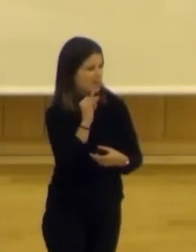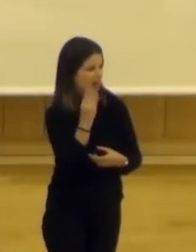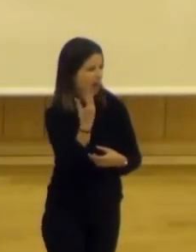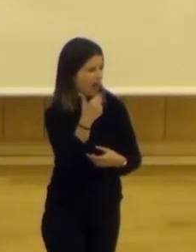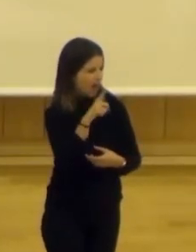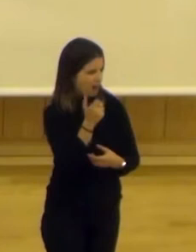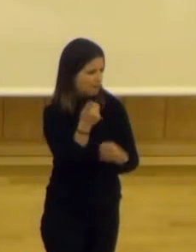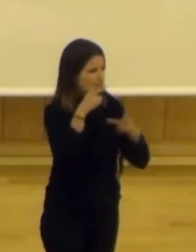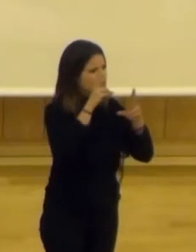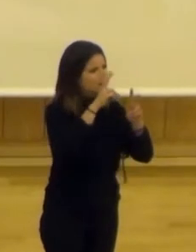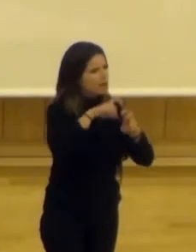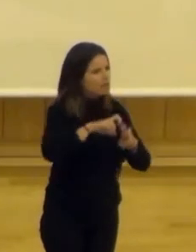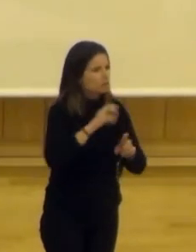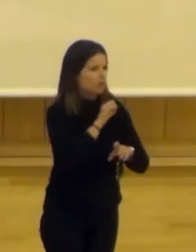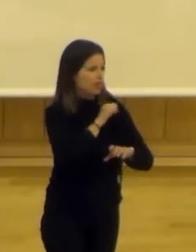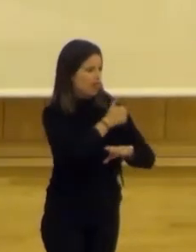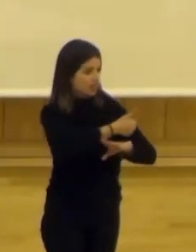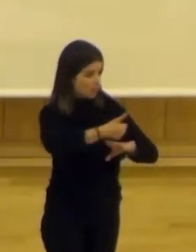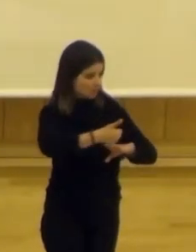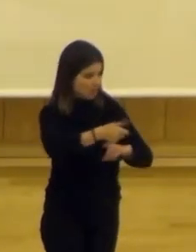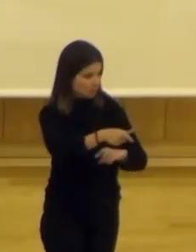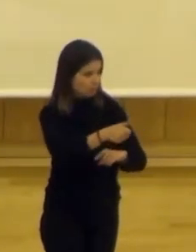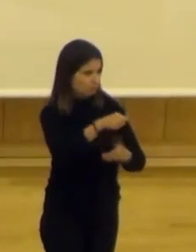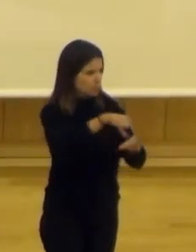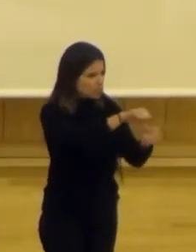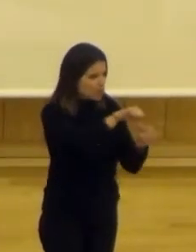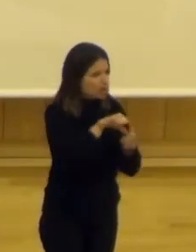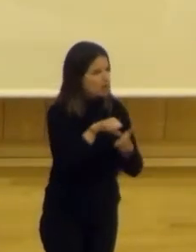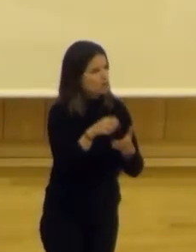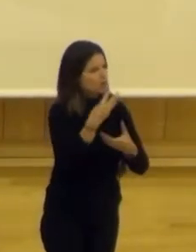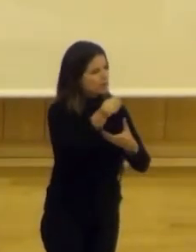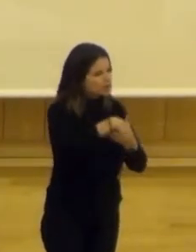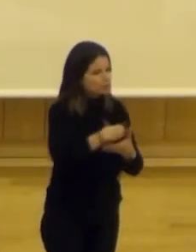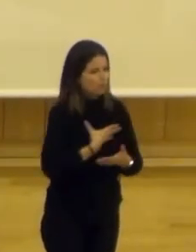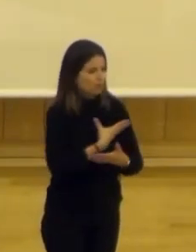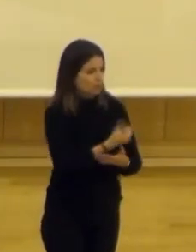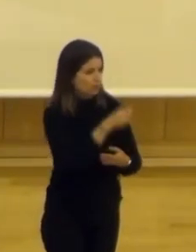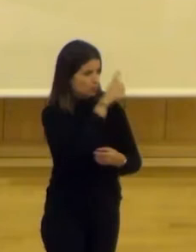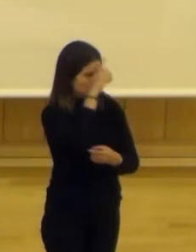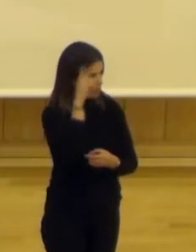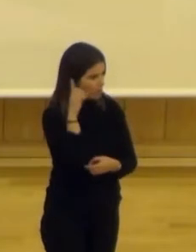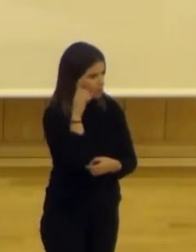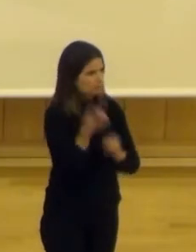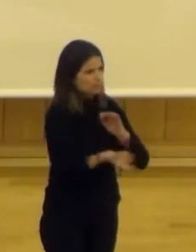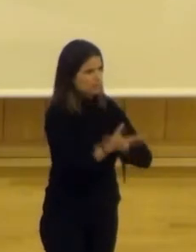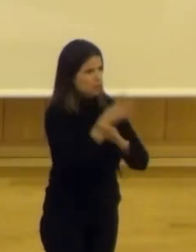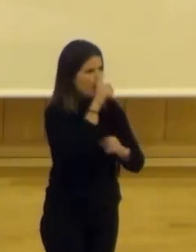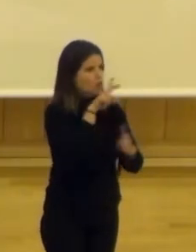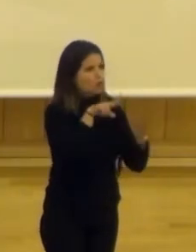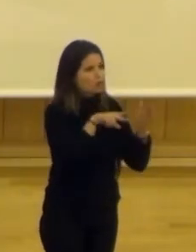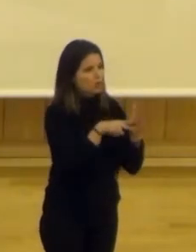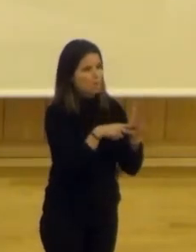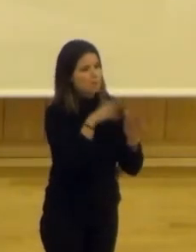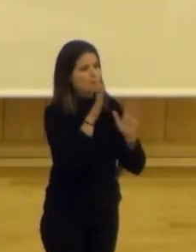ciudadano, es un laboratorio ciudadano que está en el marco de lo que es el Ayuntamiento de Madrid. Se creó en el 2000, pero en el